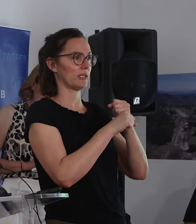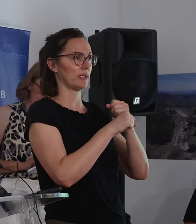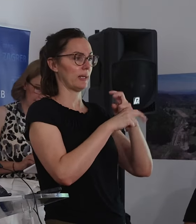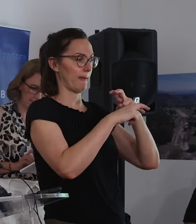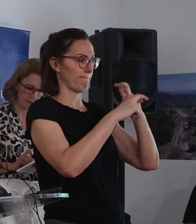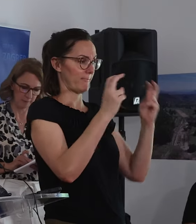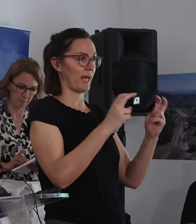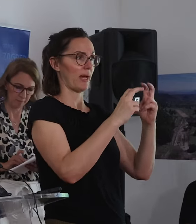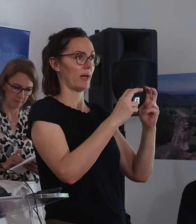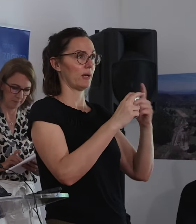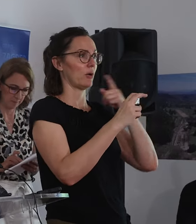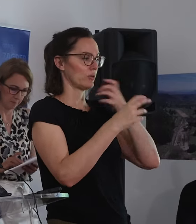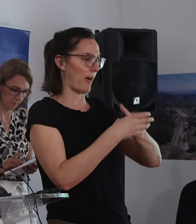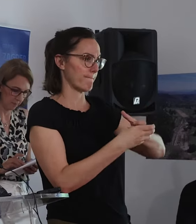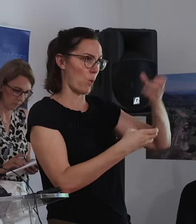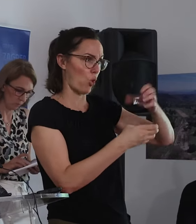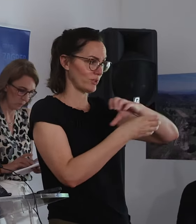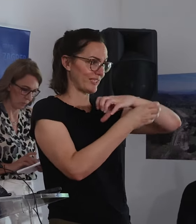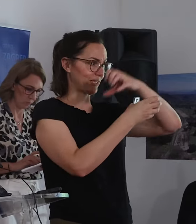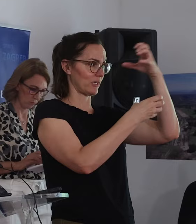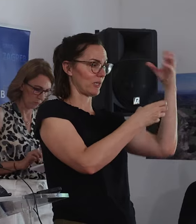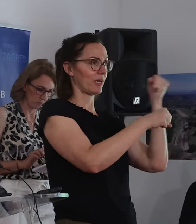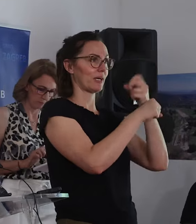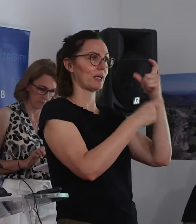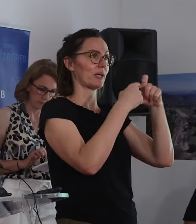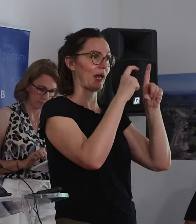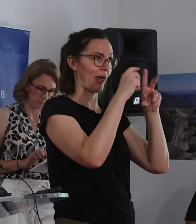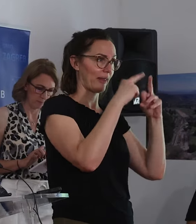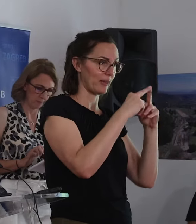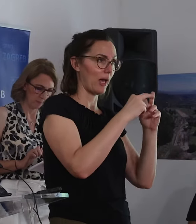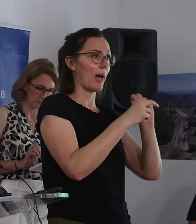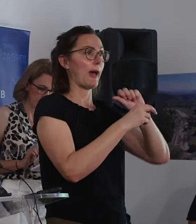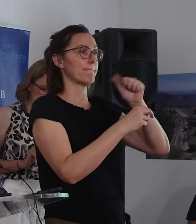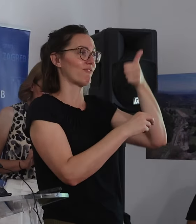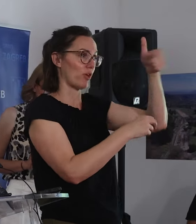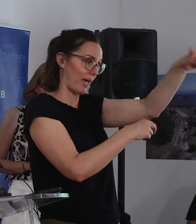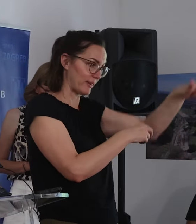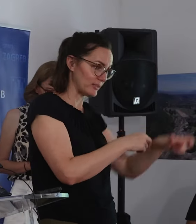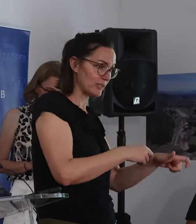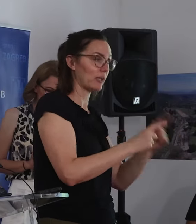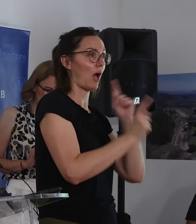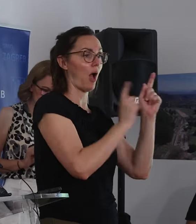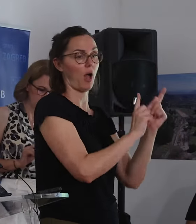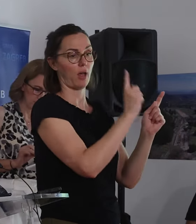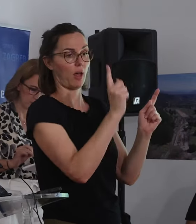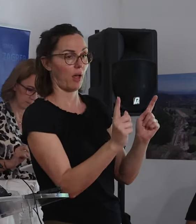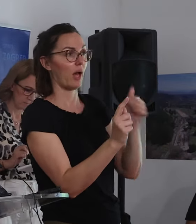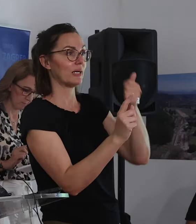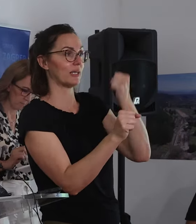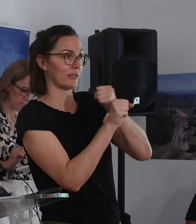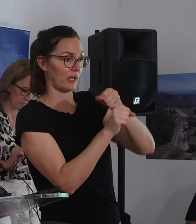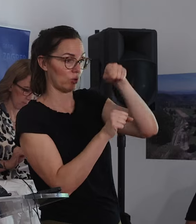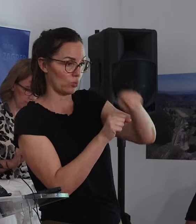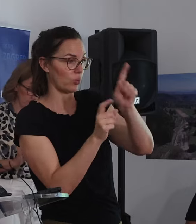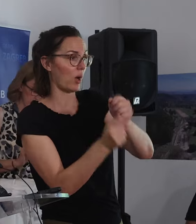pa onda gredni most sami. Uvijek smo radili zapadnu stranu, tako da možemo na istočnu prebaciti promet i obrnuto. Kako bi